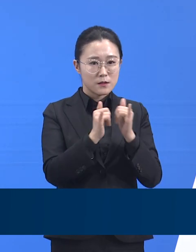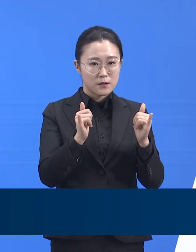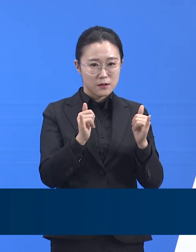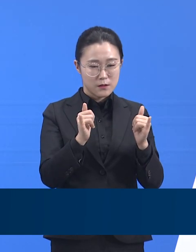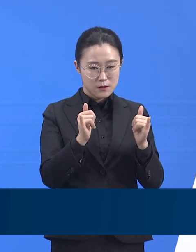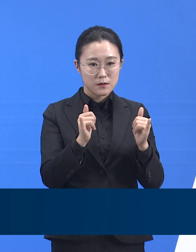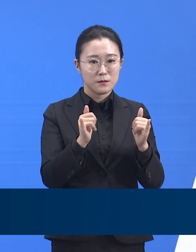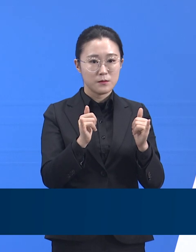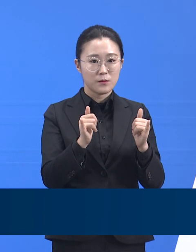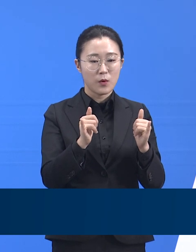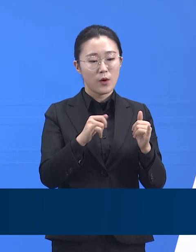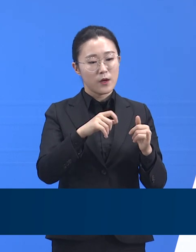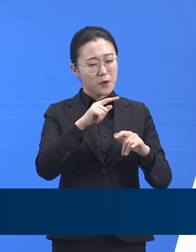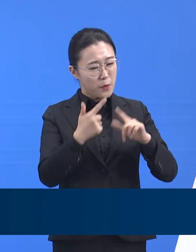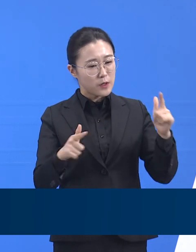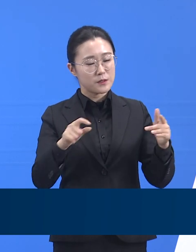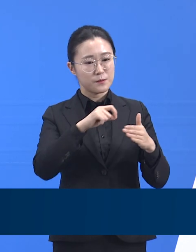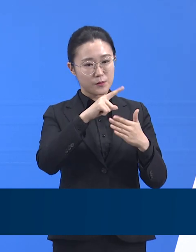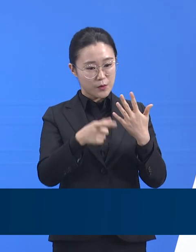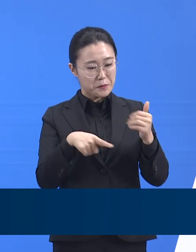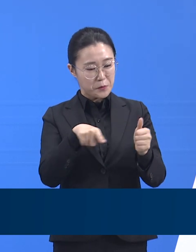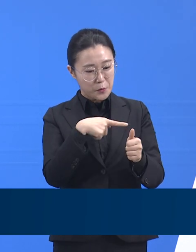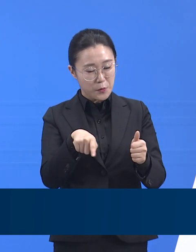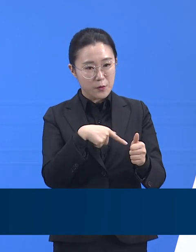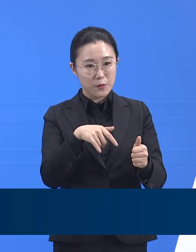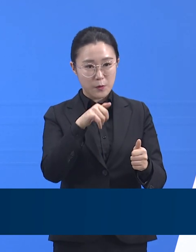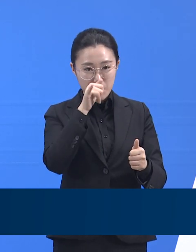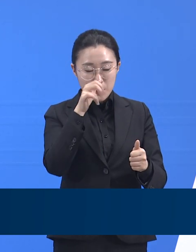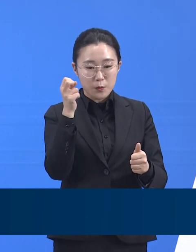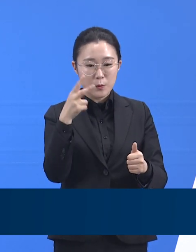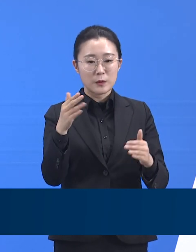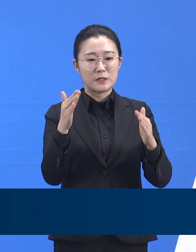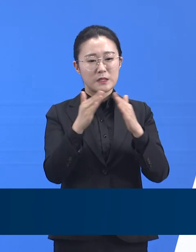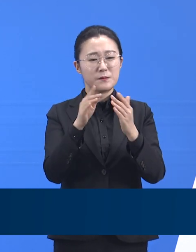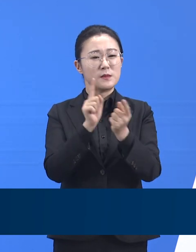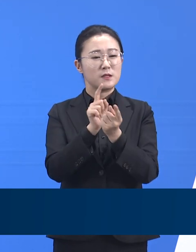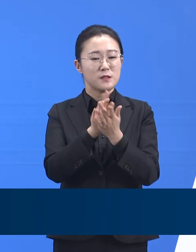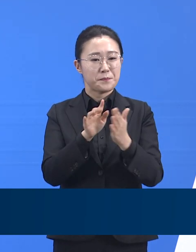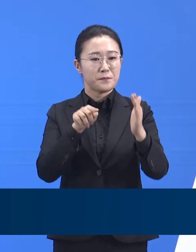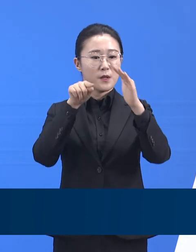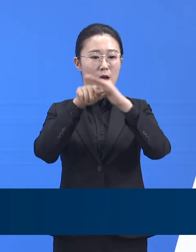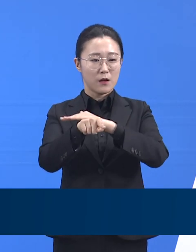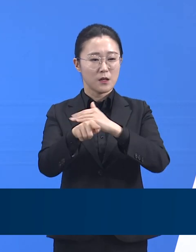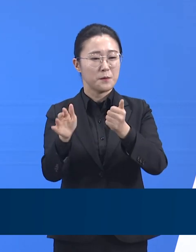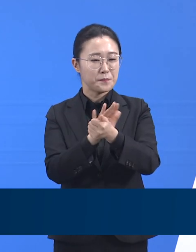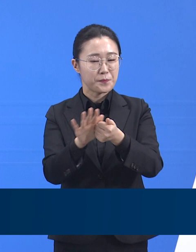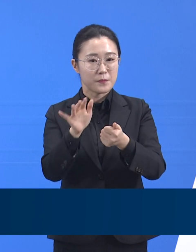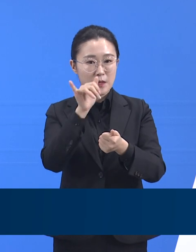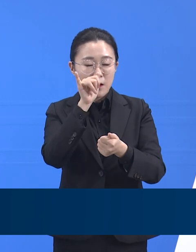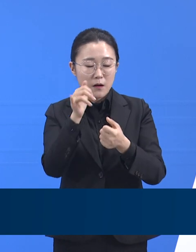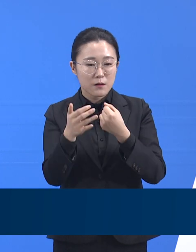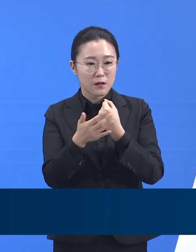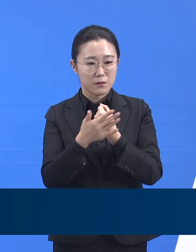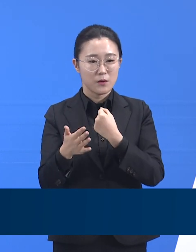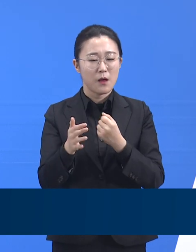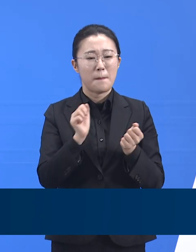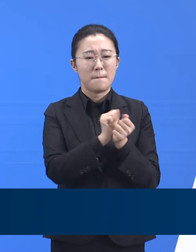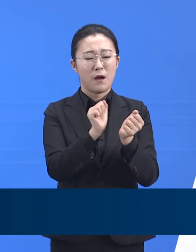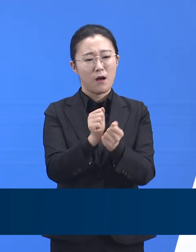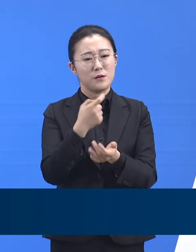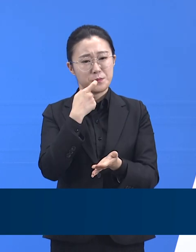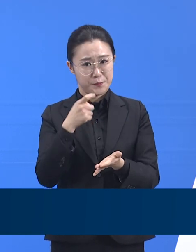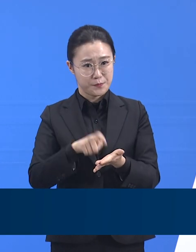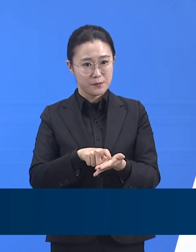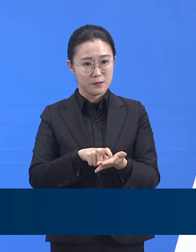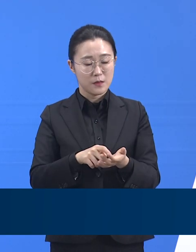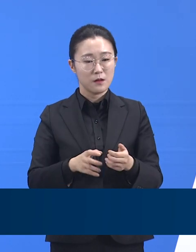코로나 취약군과의 접촉이 수시로 일어날 수밖에 없습니다. 관련 종사자들께서는 개인 방역 수칙을